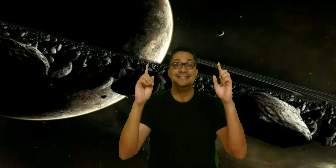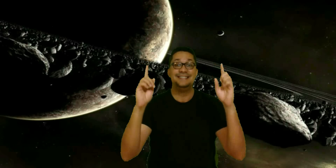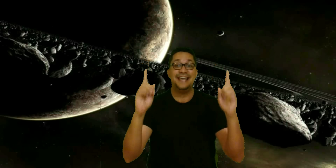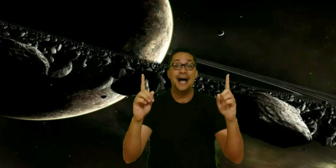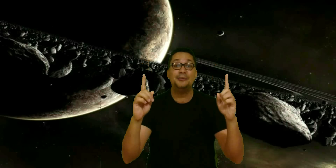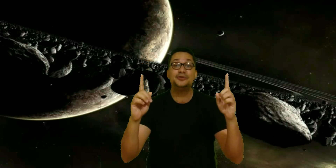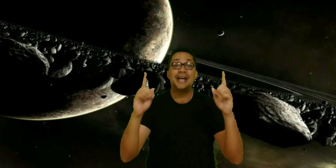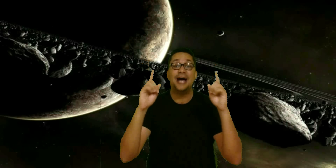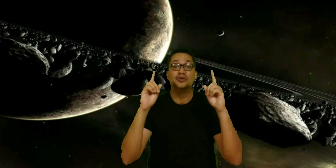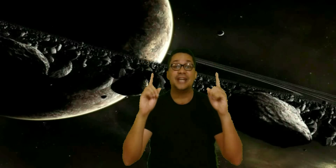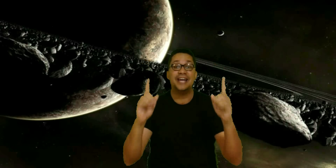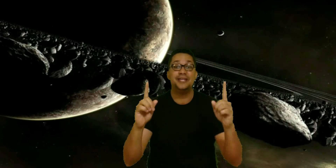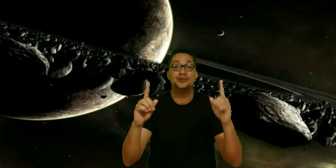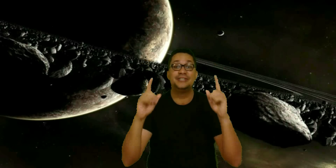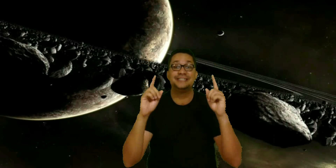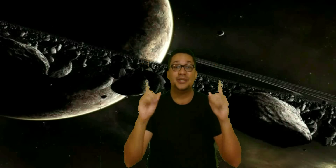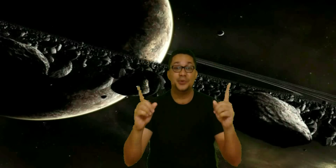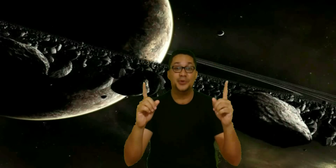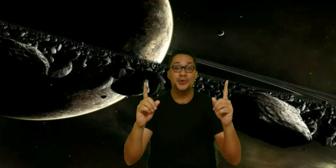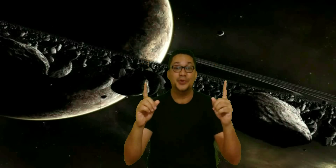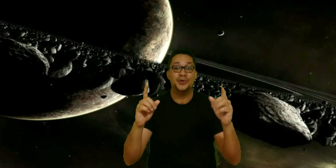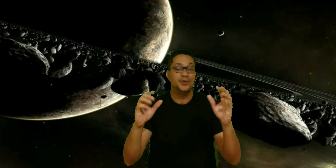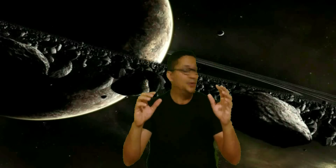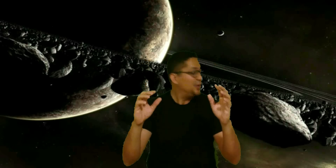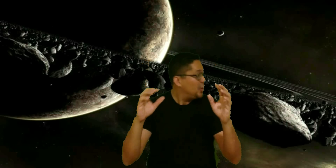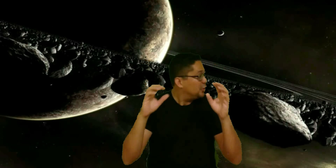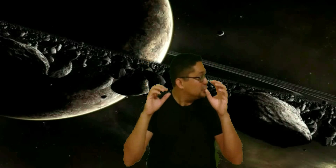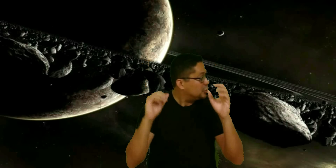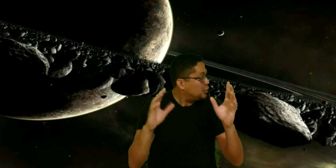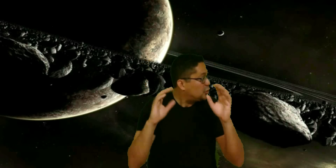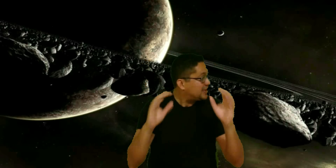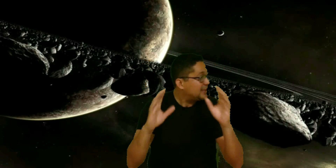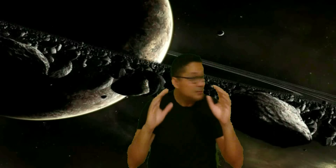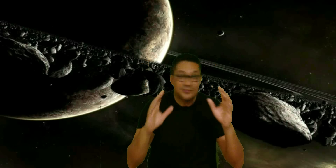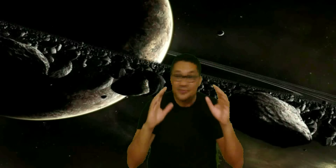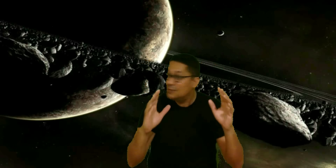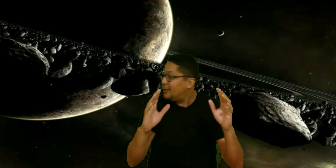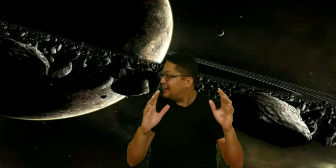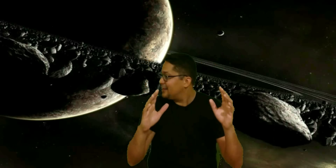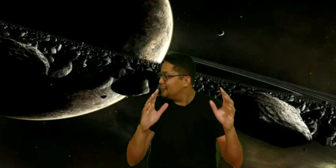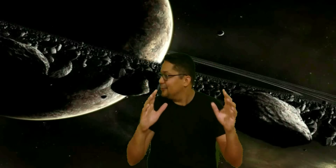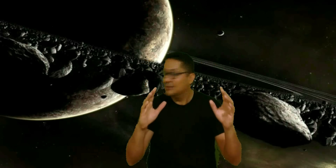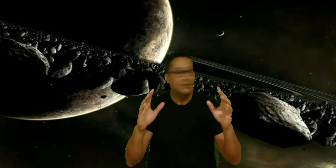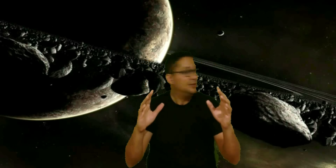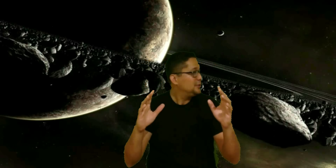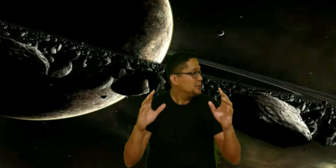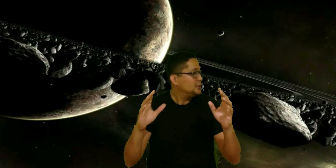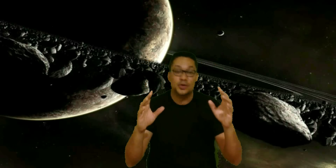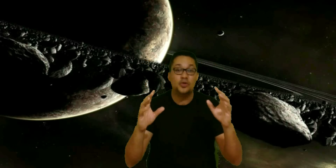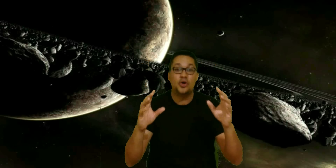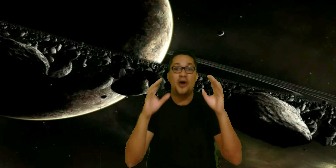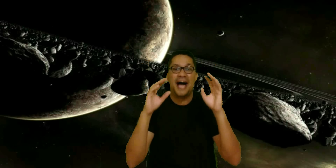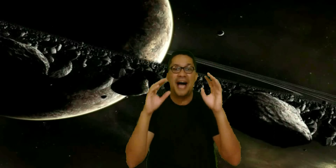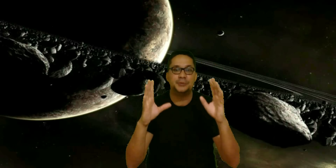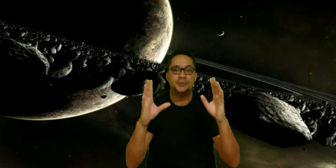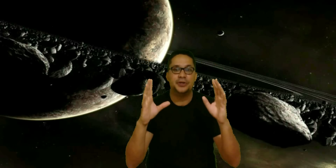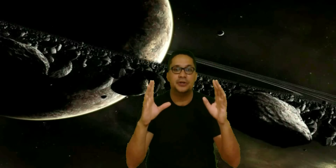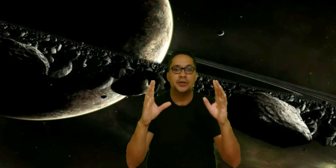Llegamos a los anillos de Saturno. Todo lo que estamos viendo alrededor son como icebergs